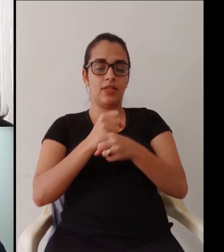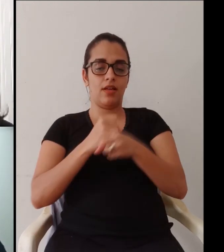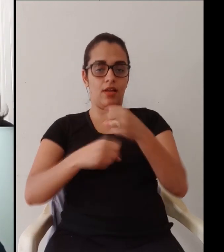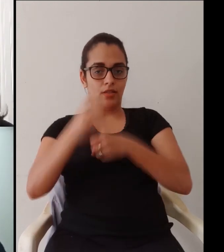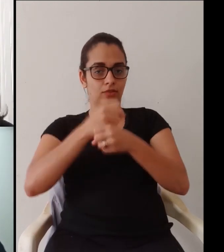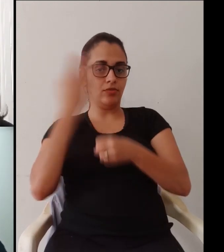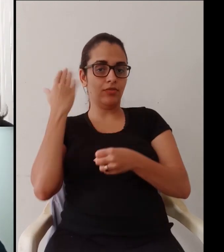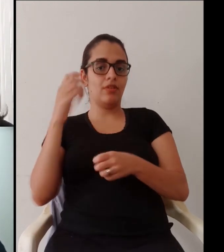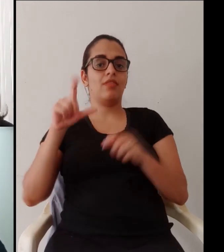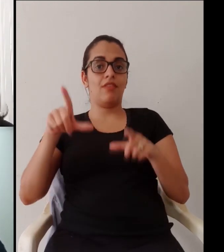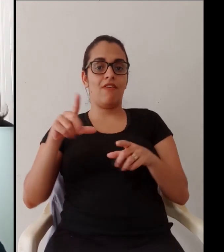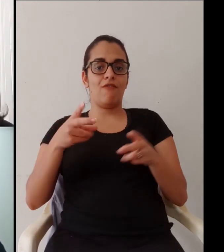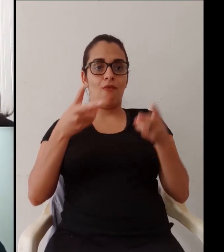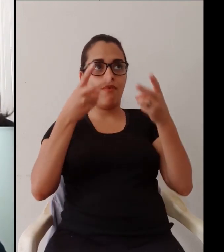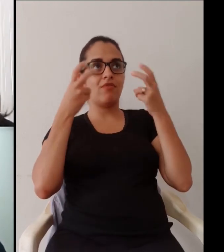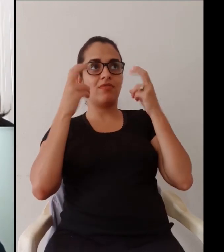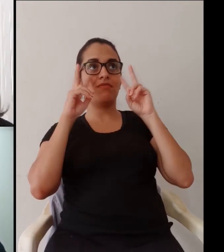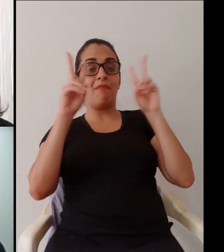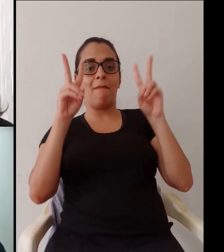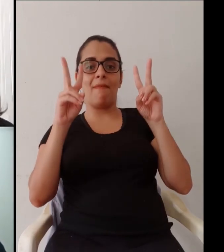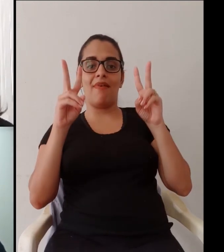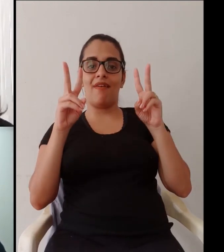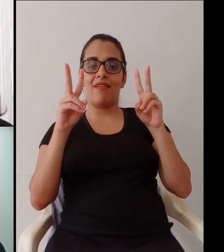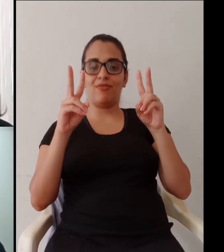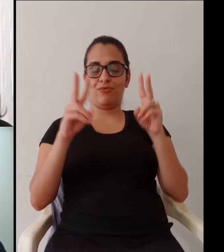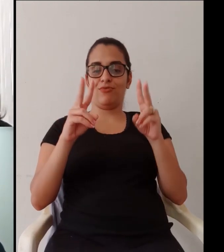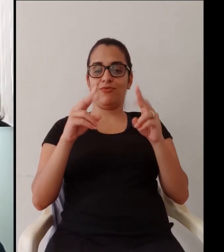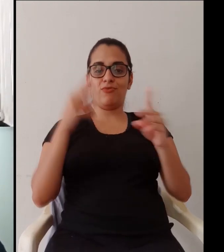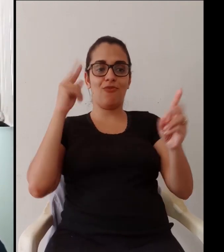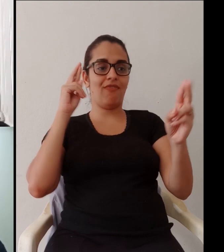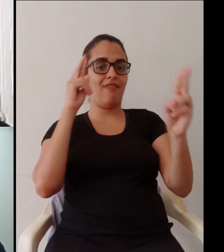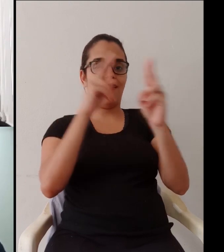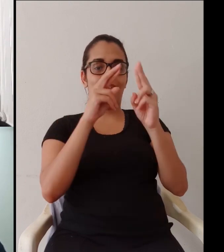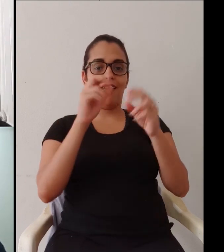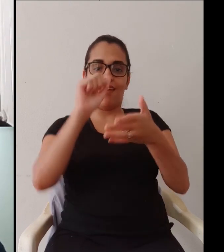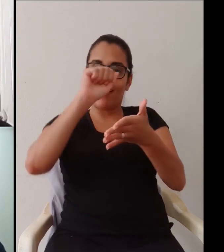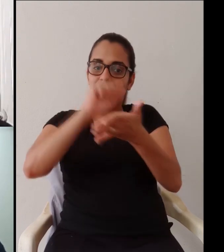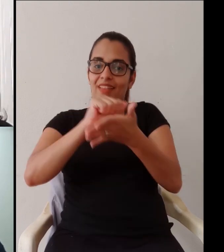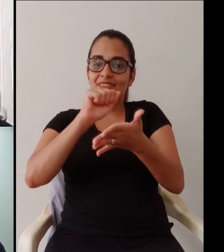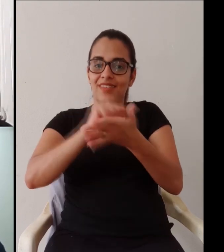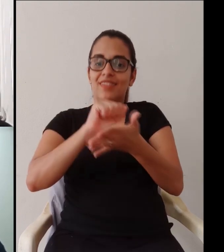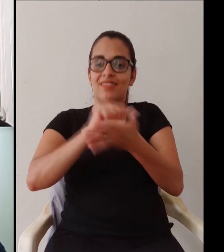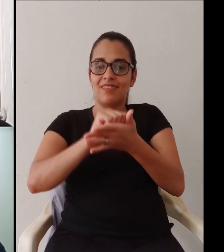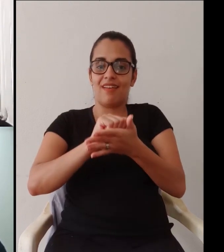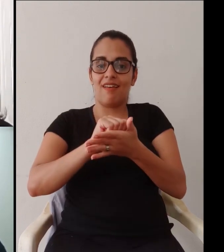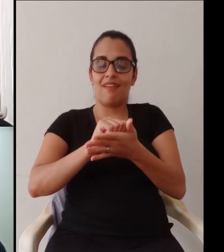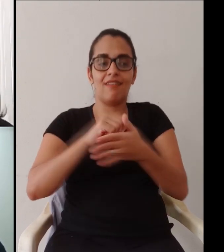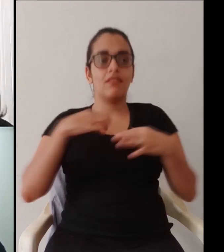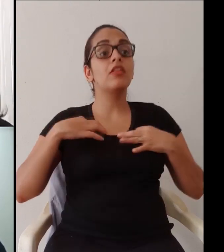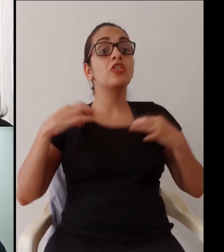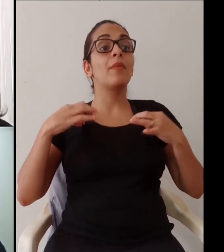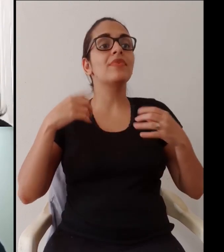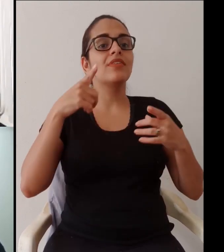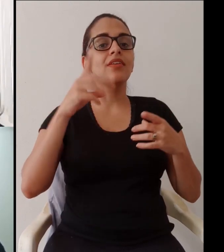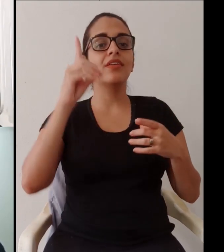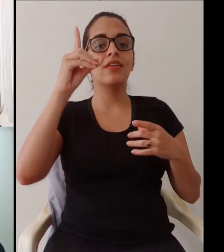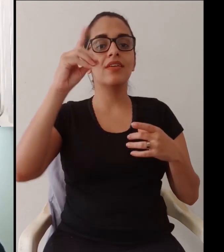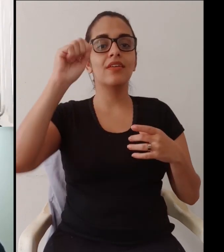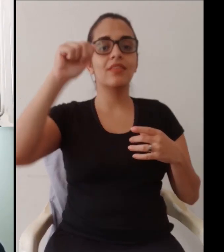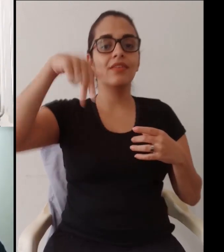eu queria compartilhar com todo mundo, é que no ano passado nós tivemos um reconhecimento muito grande que foi